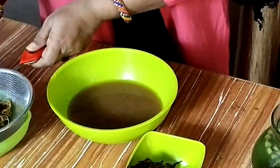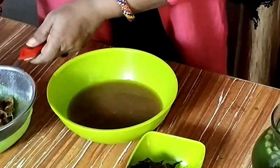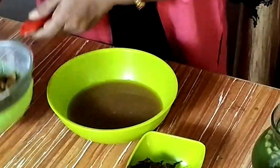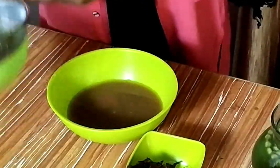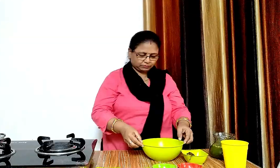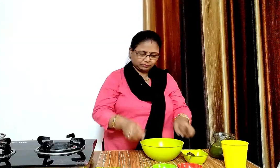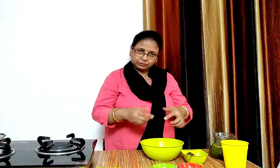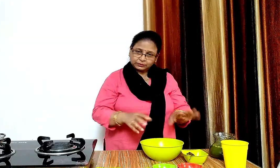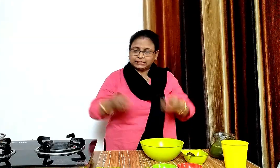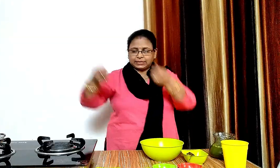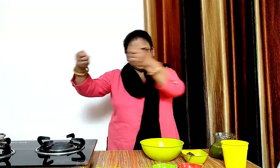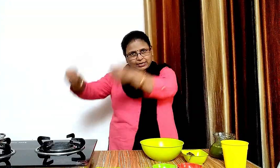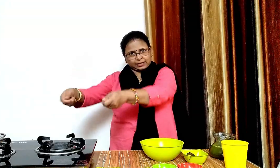अब एक कड़ाई लेंगे